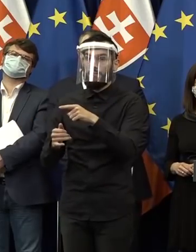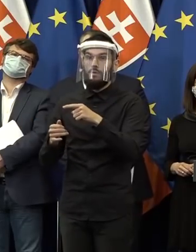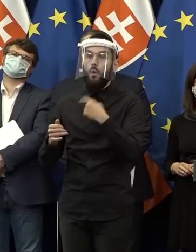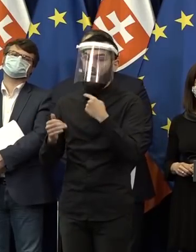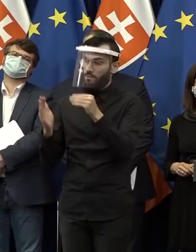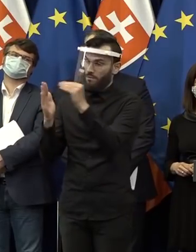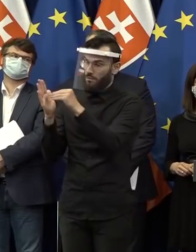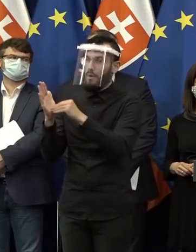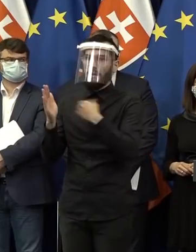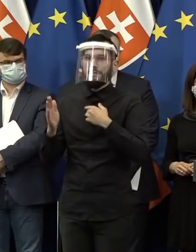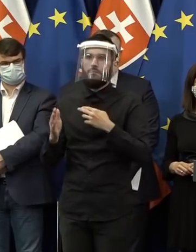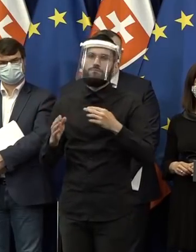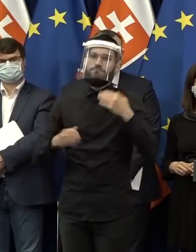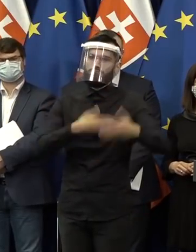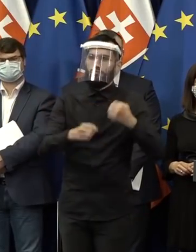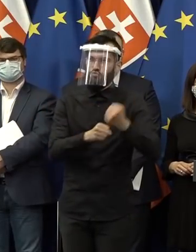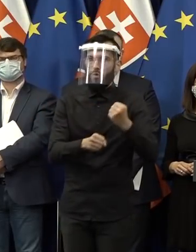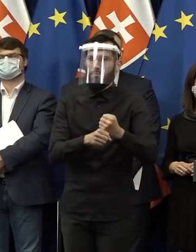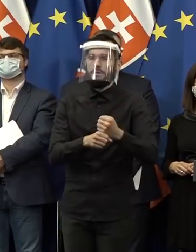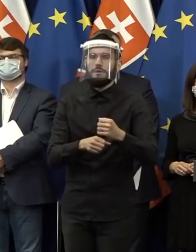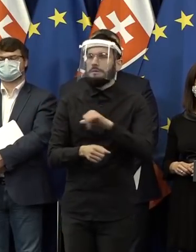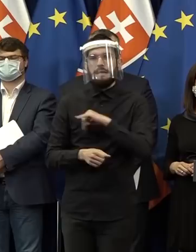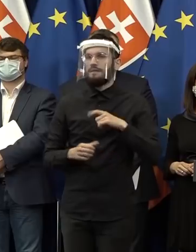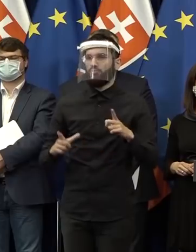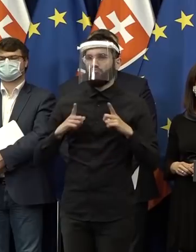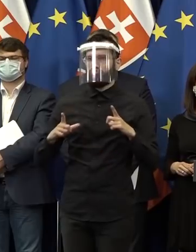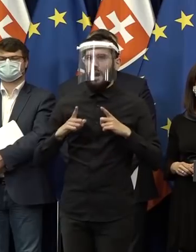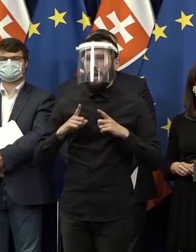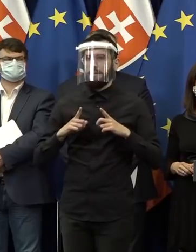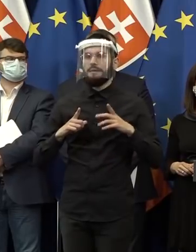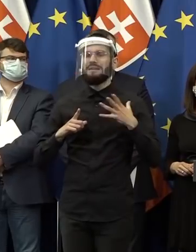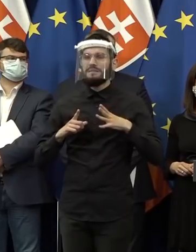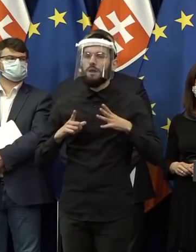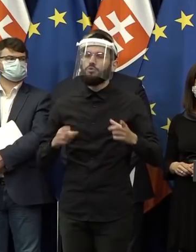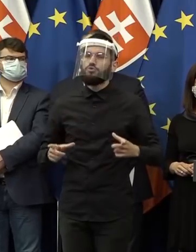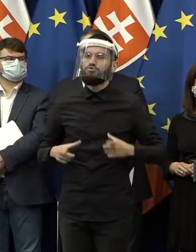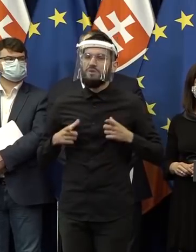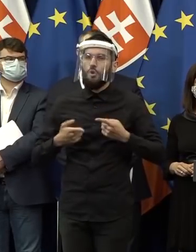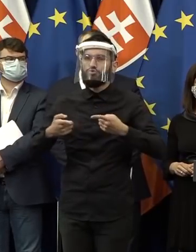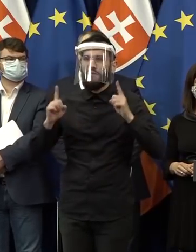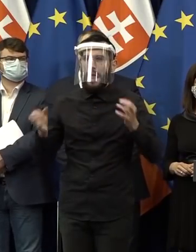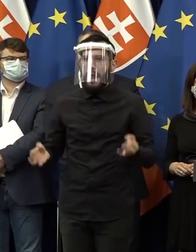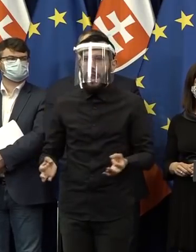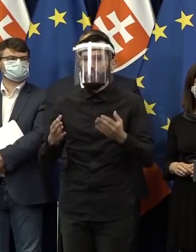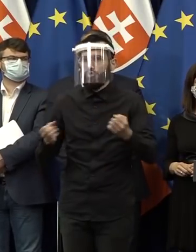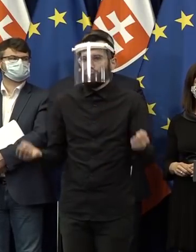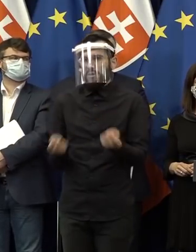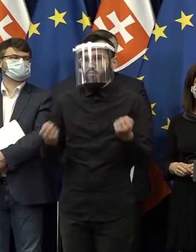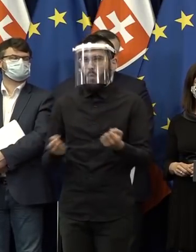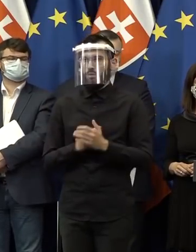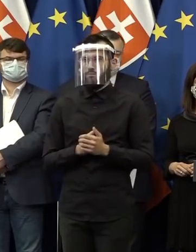týchto slubov. Nie je na čo čakať. Chceme spraviť život na Slovensku lepší, čím skôr,